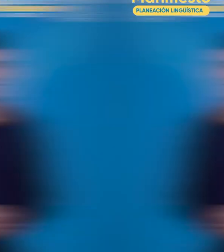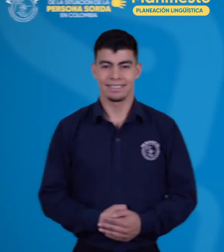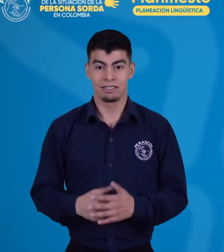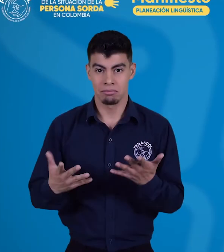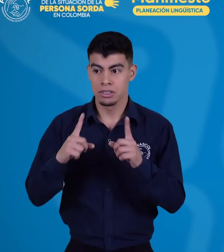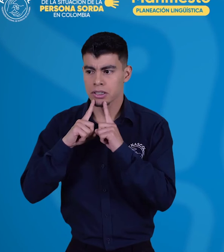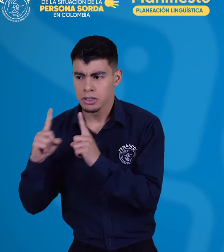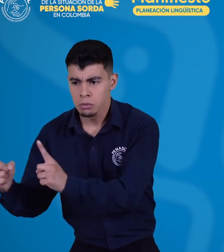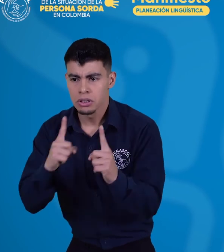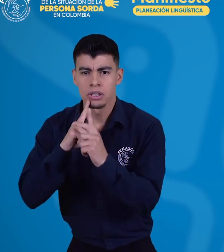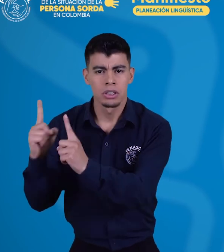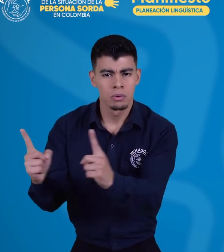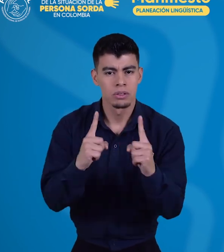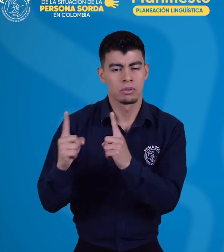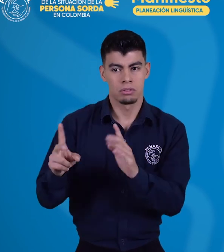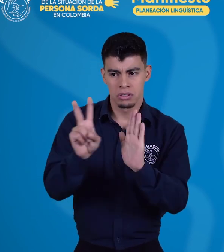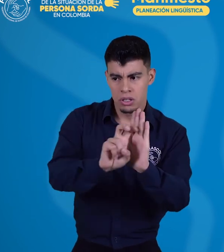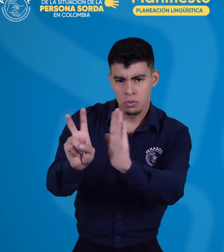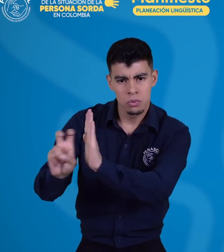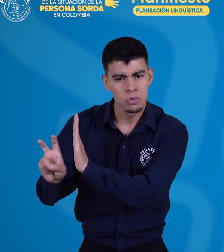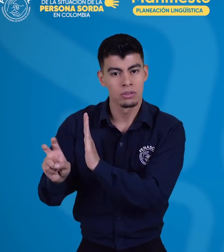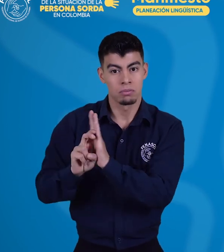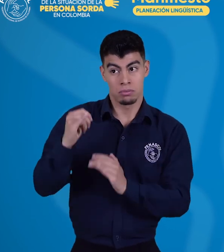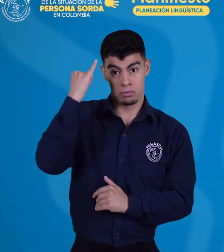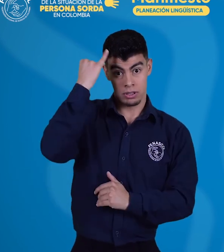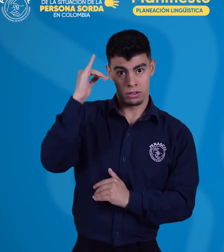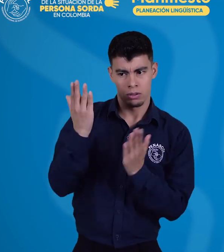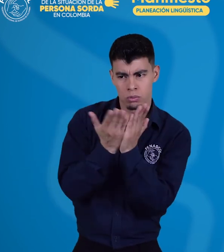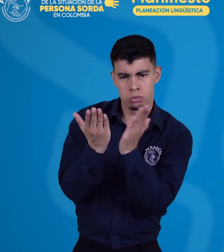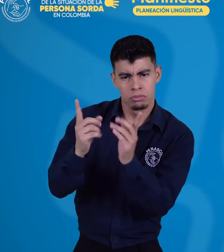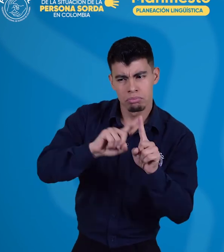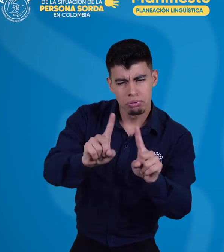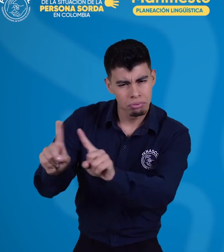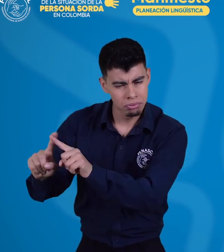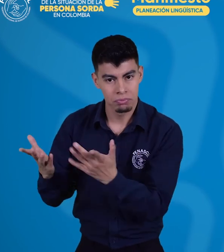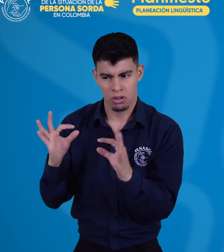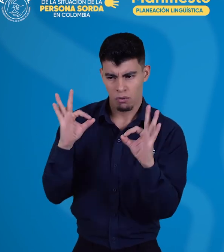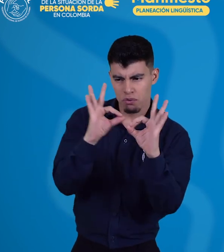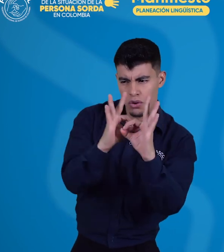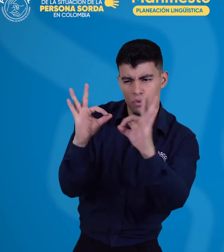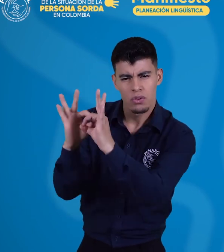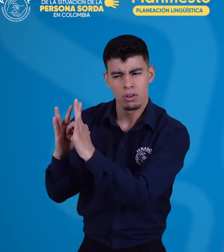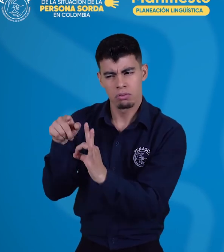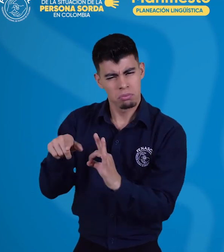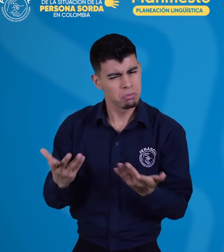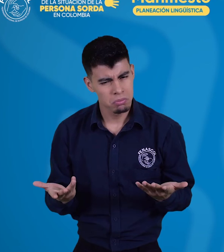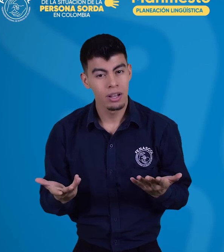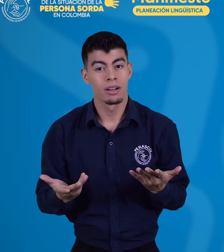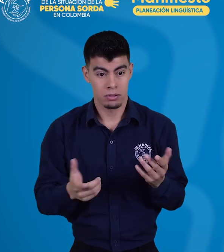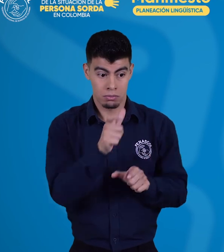Los discursos, teorías, conceptos, ideologías y enfoques alrededor de la comunidad y la